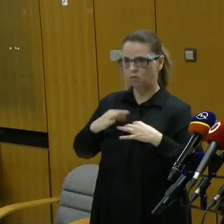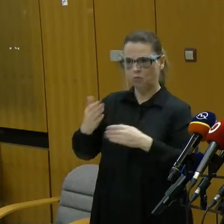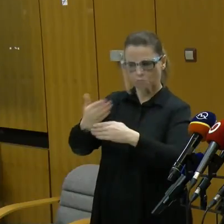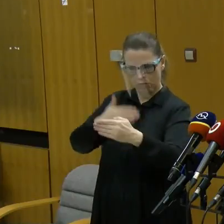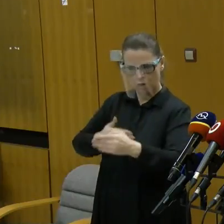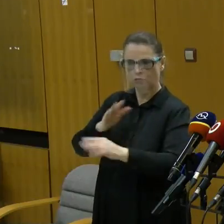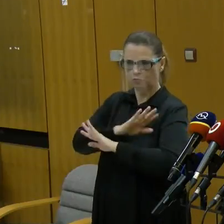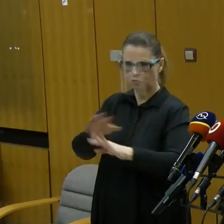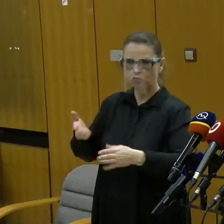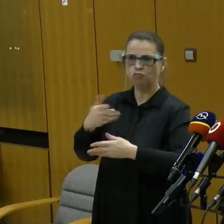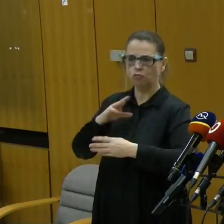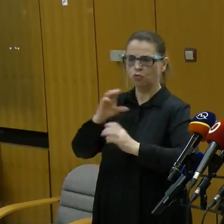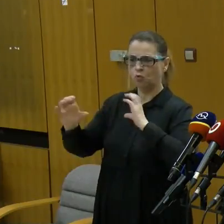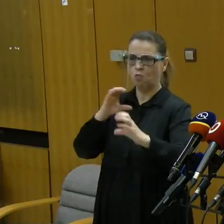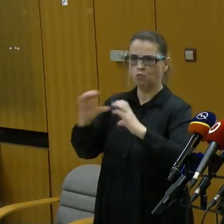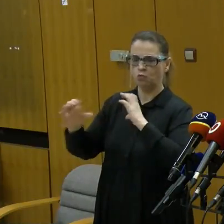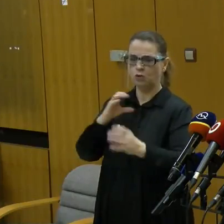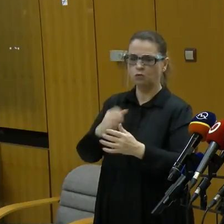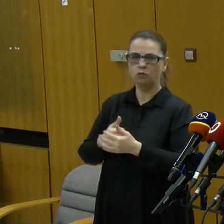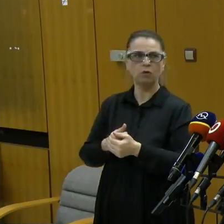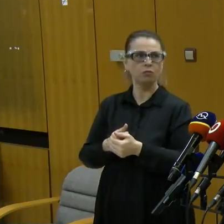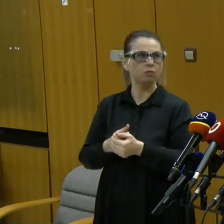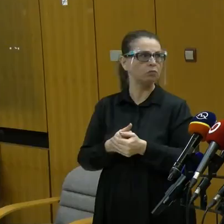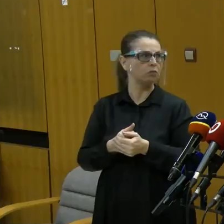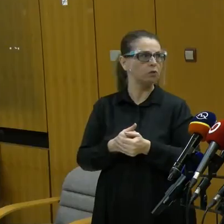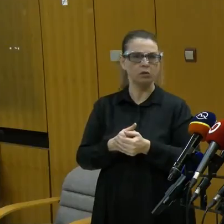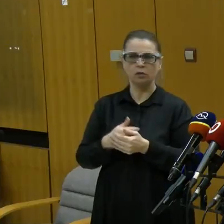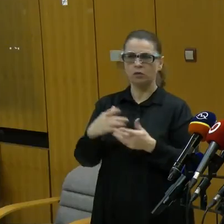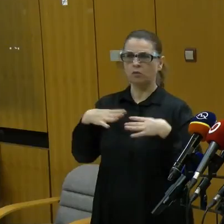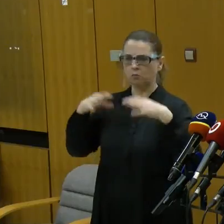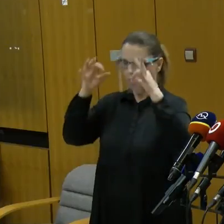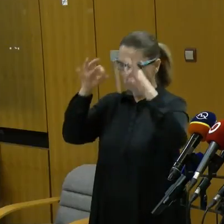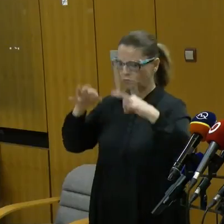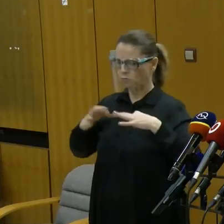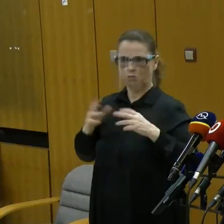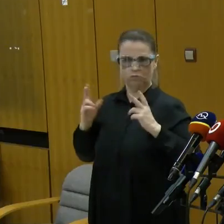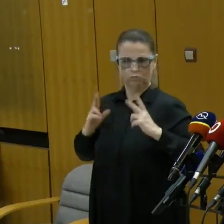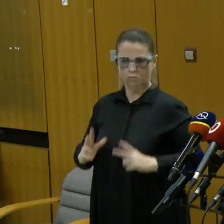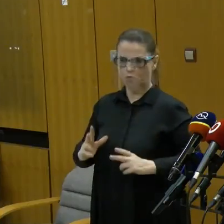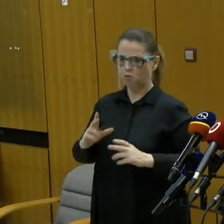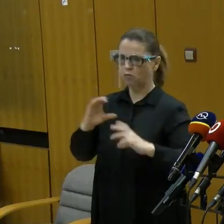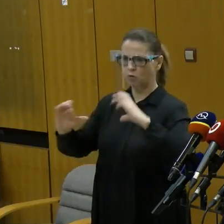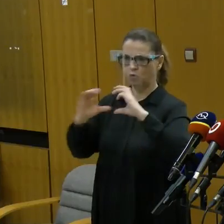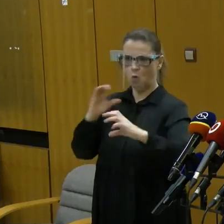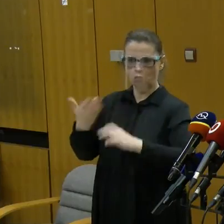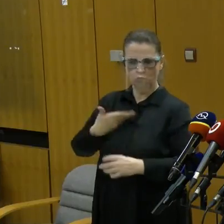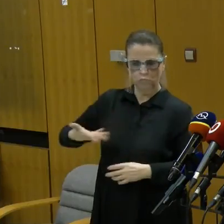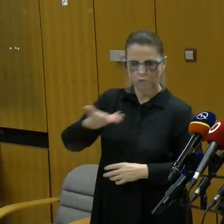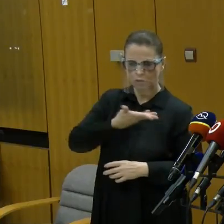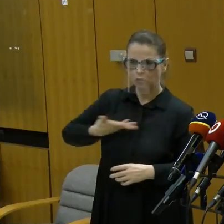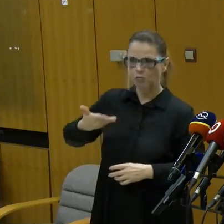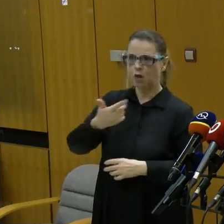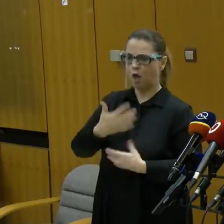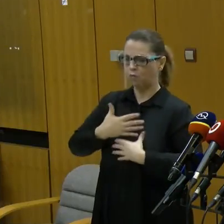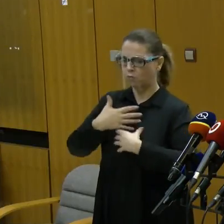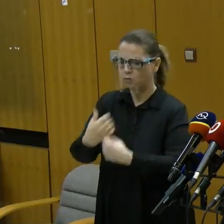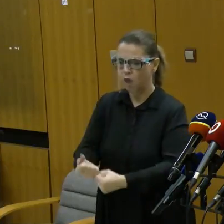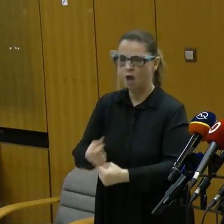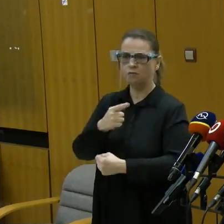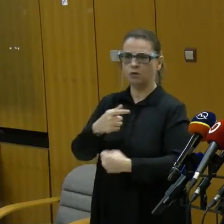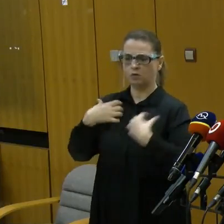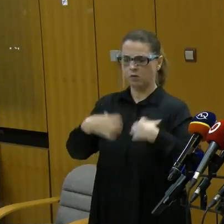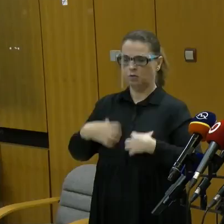dohodu. On je spokojný s našou komunikáciou a dokonca spokojný je aj s tým, ako je to navrhnuté v tom